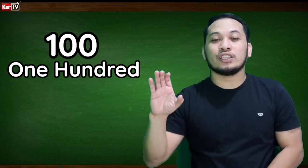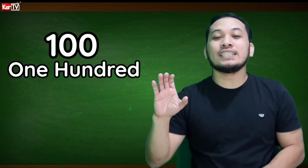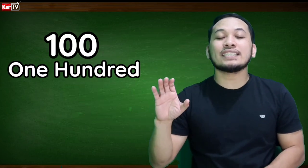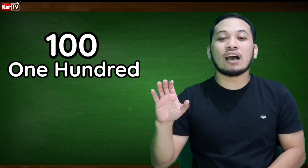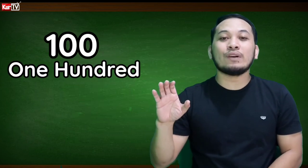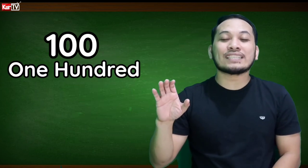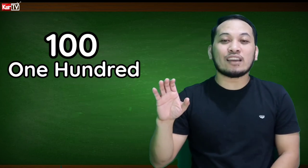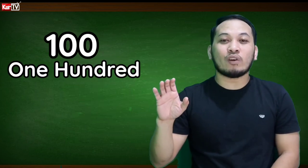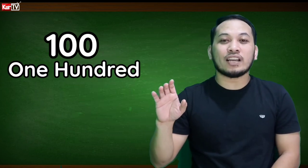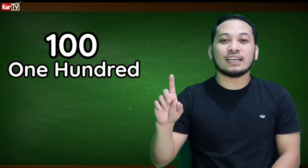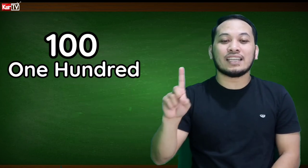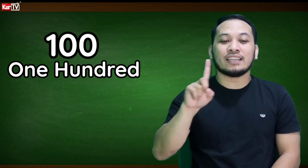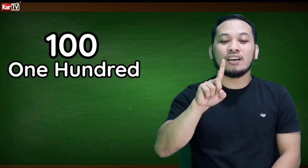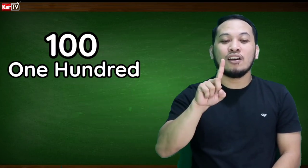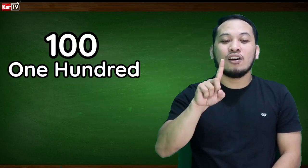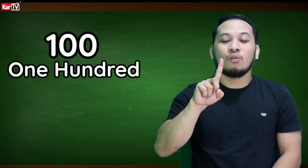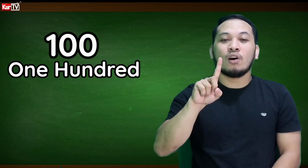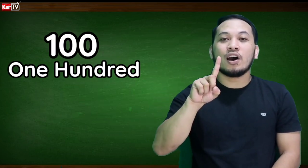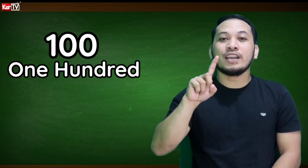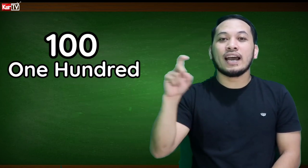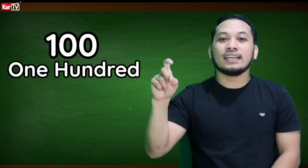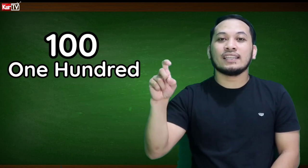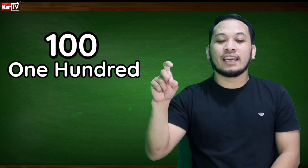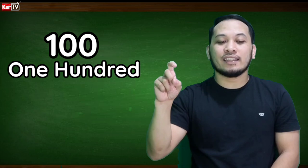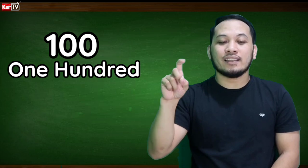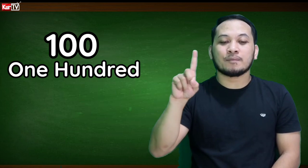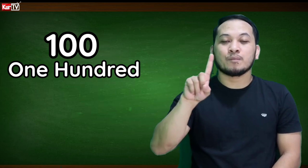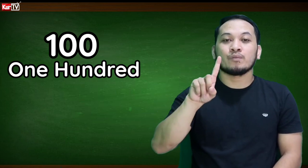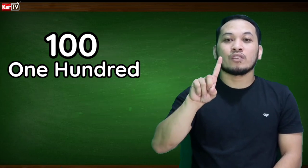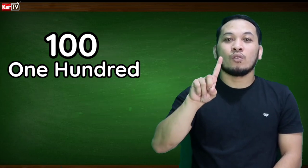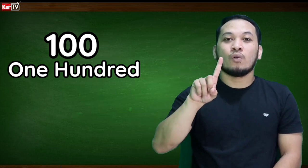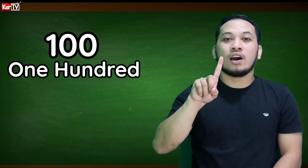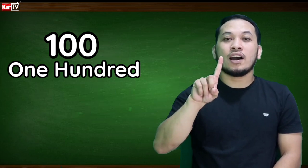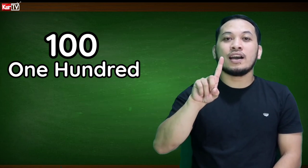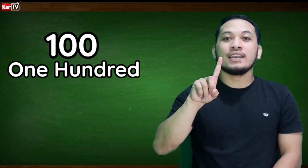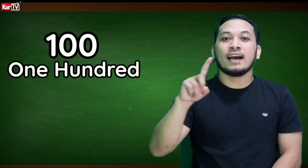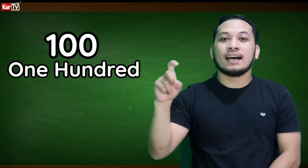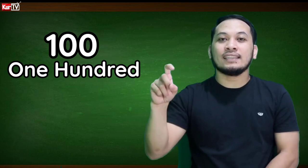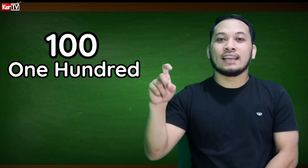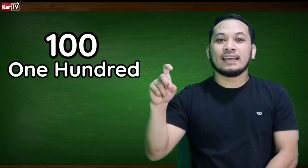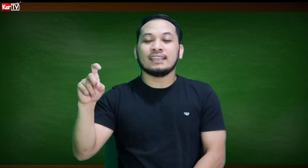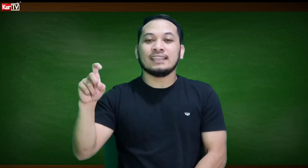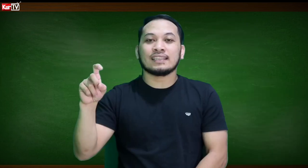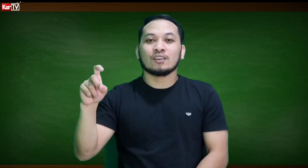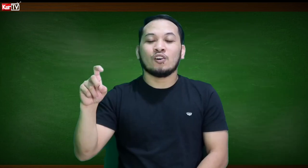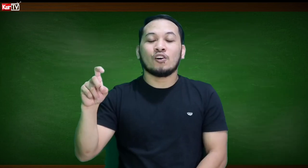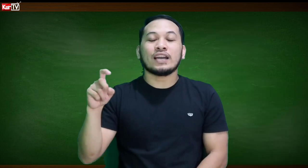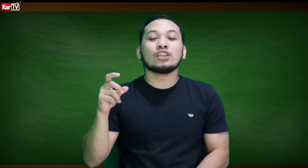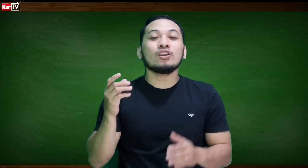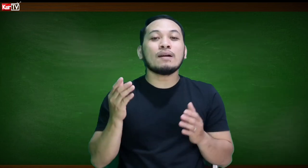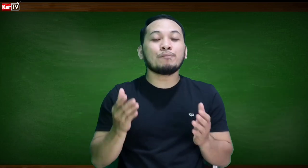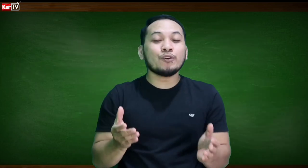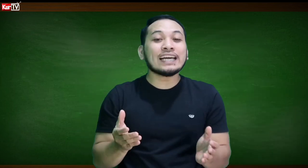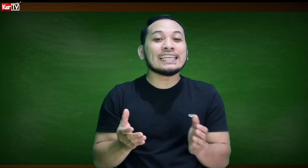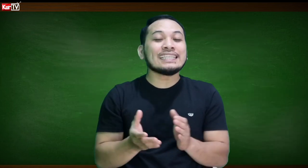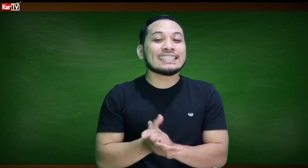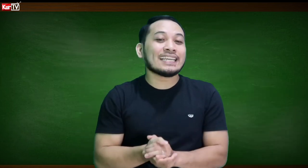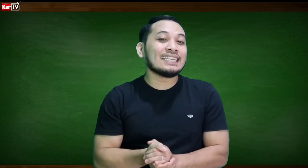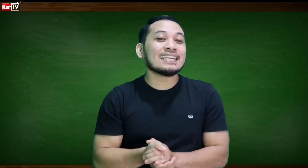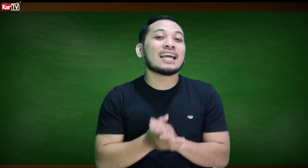So, this is how we sign 100. 100. 100. O, ganito naman po natin iseselyas